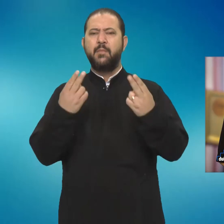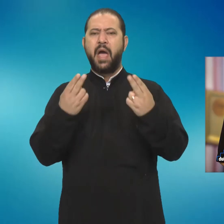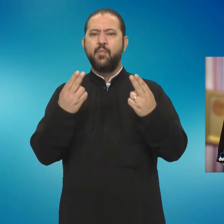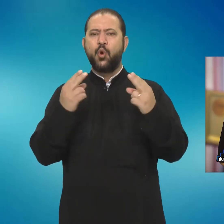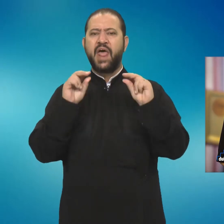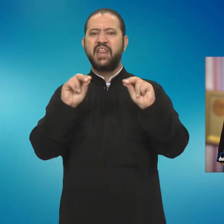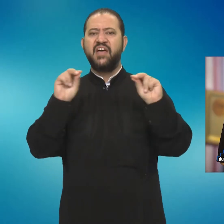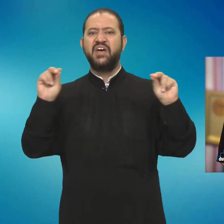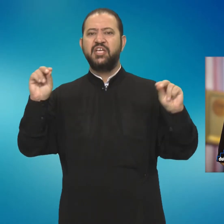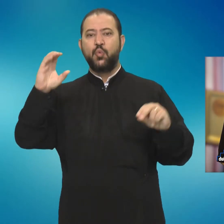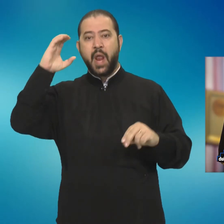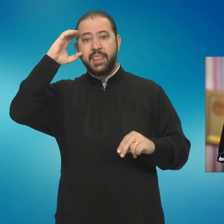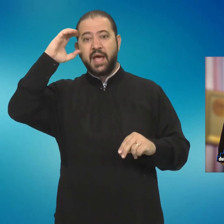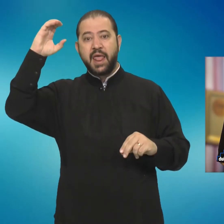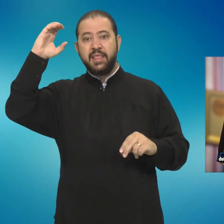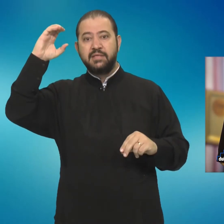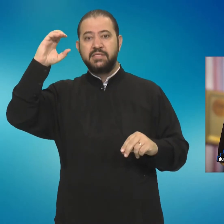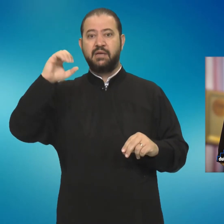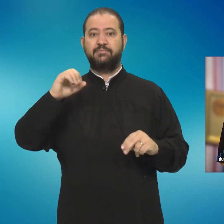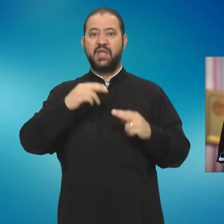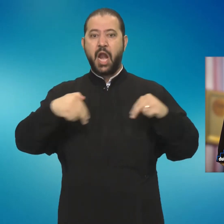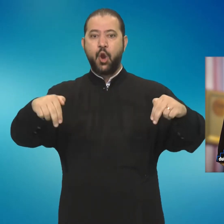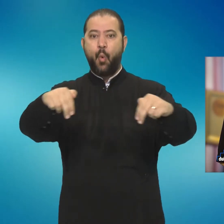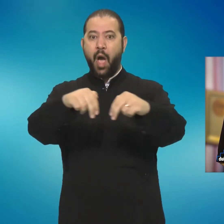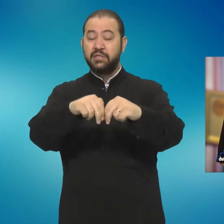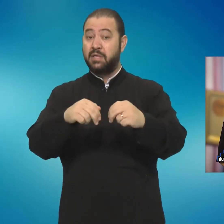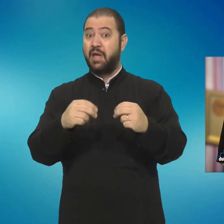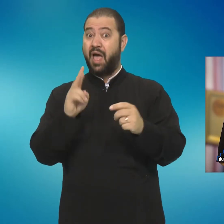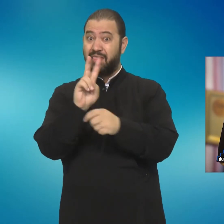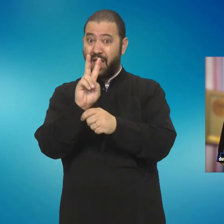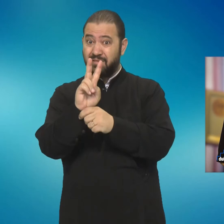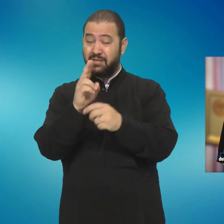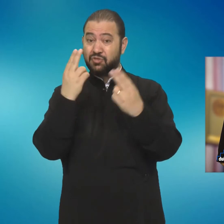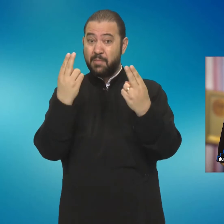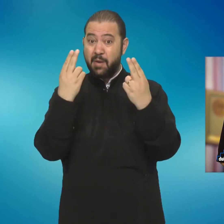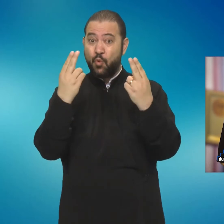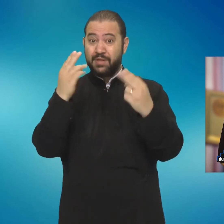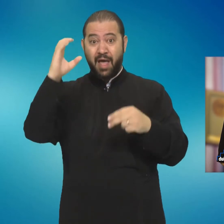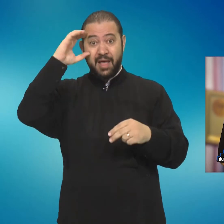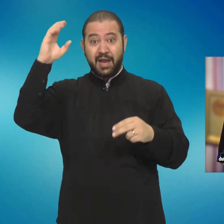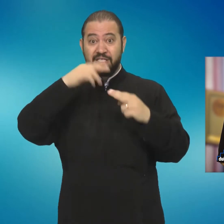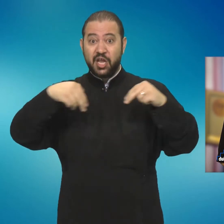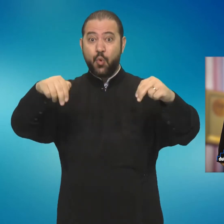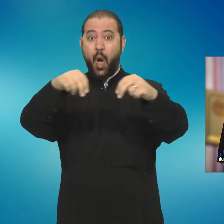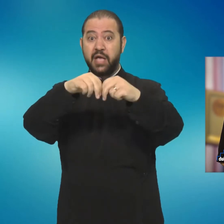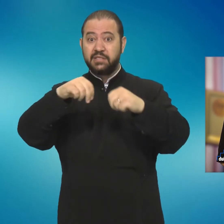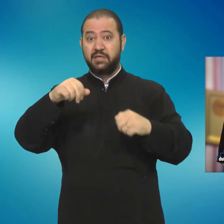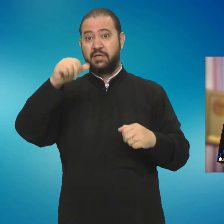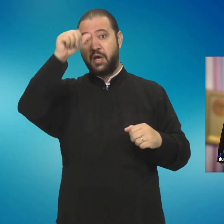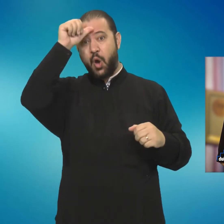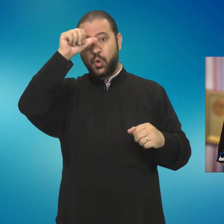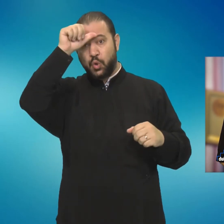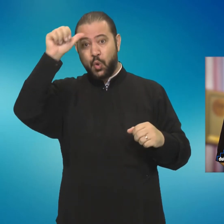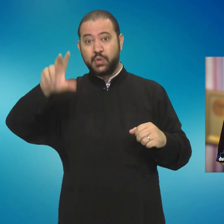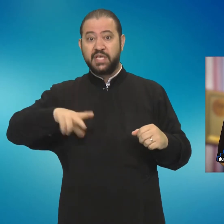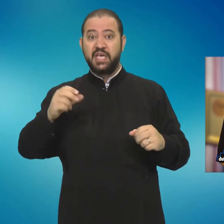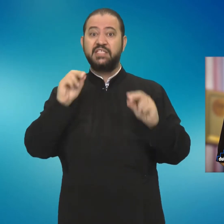Cea mai importantă învățătură de credință, deci cea mai importantă învățătura credinței noastre creștine,